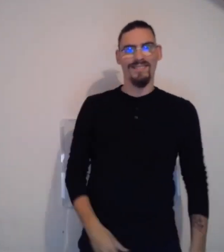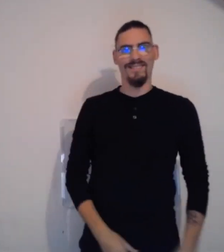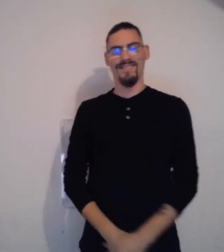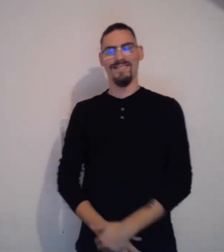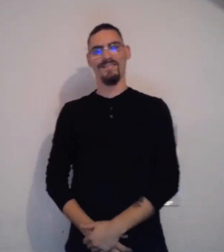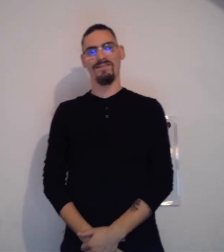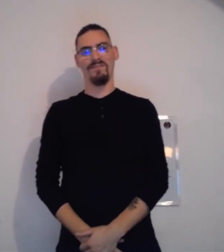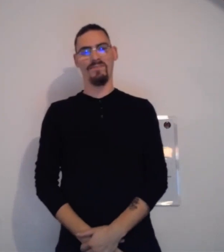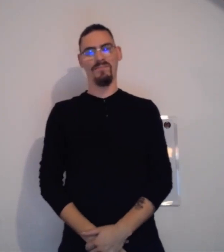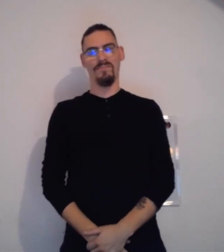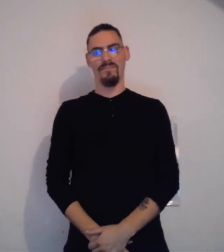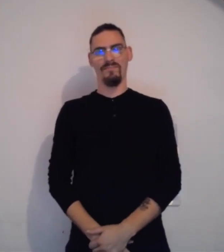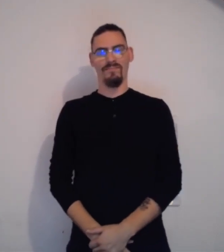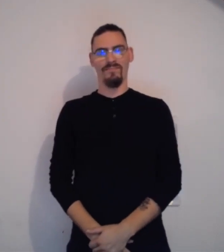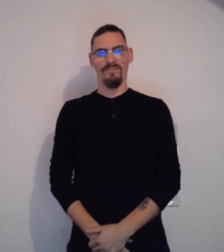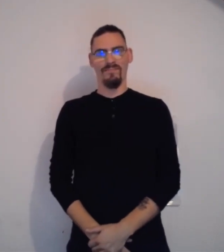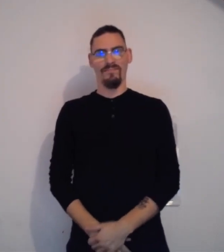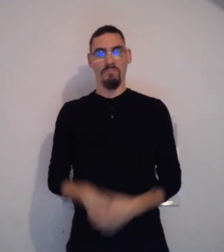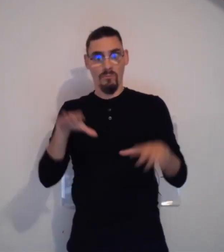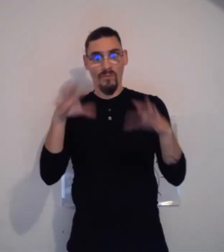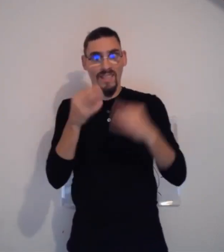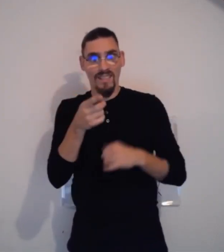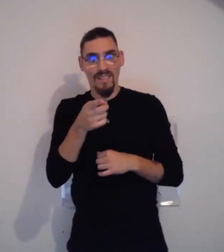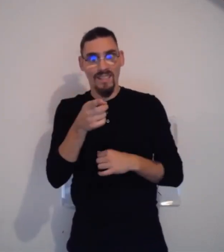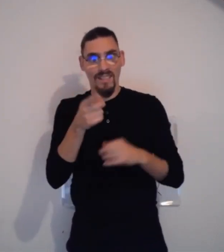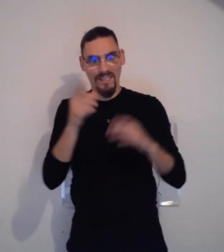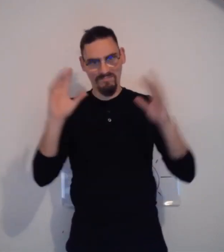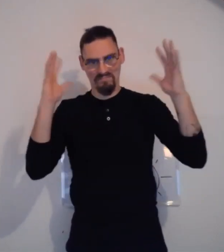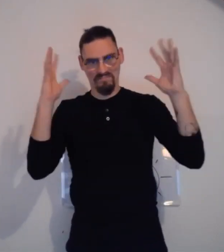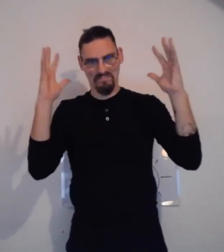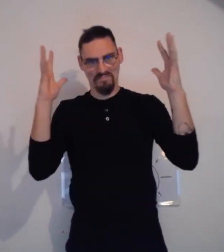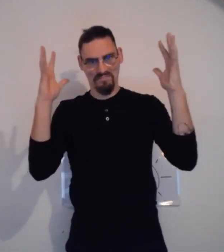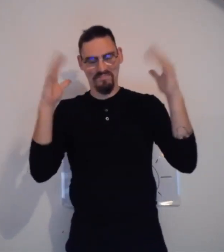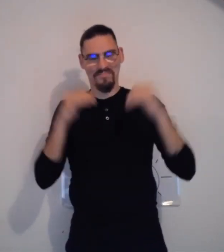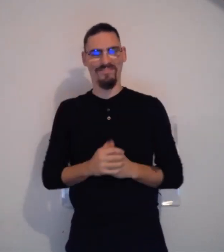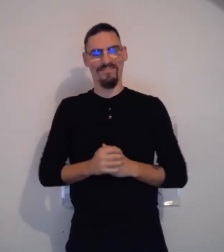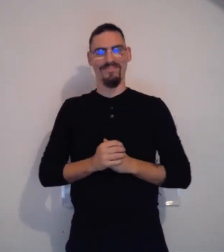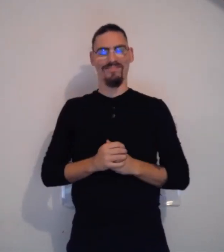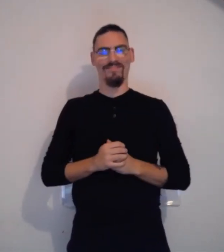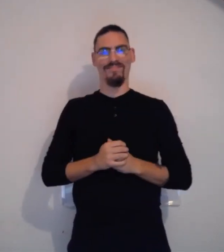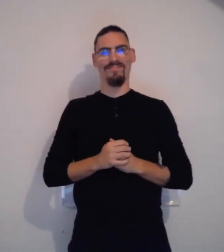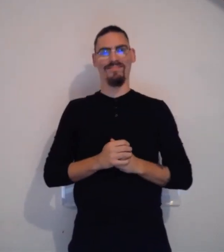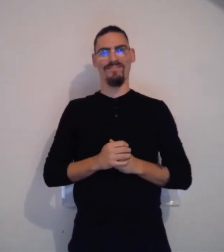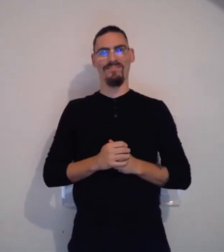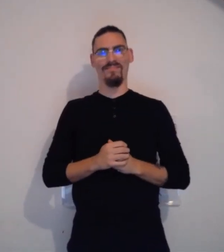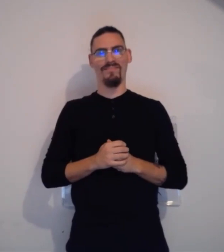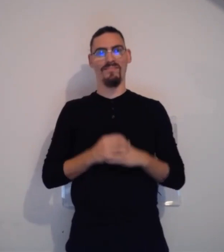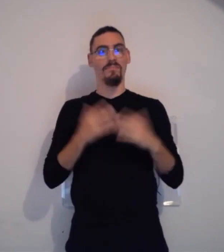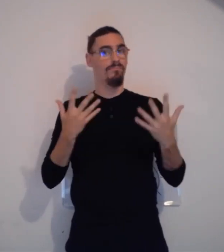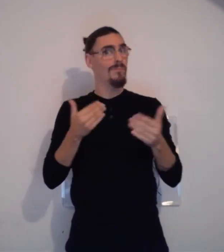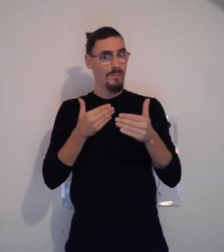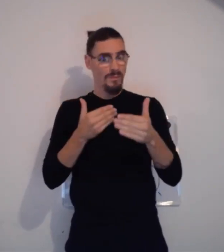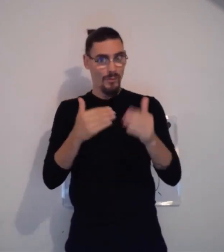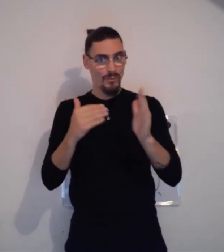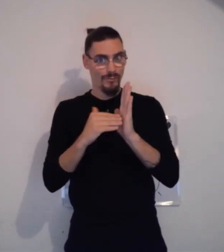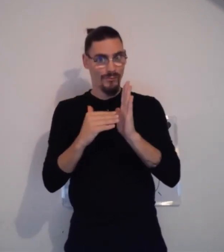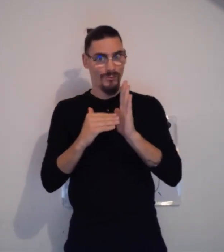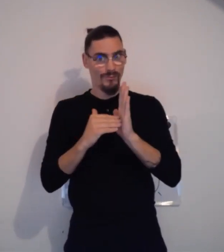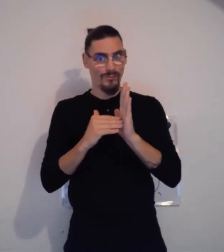Le soleil. Un rond qu'on peut faire au-dessus de la tête. Vous avez trouvé ? Eh bien, bien joué.